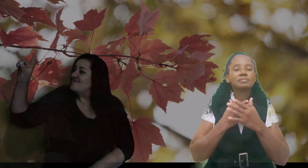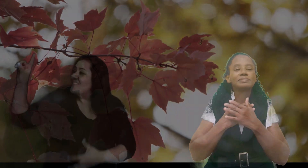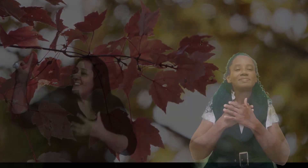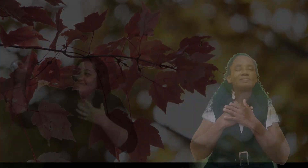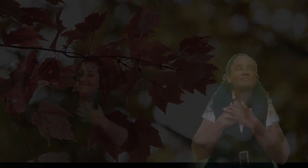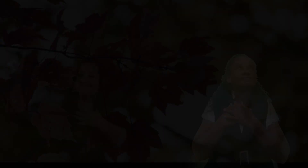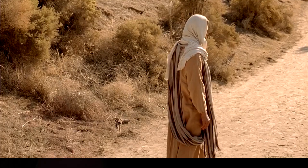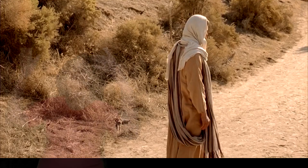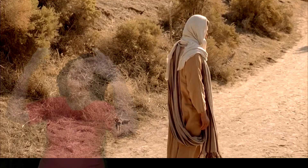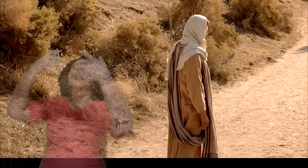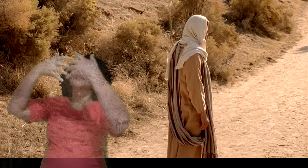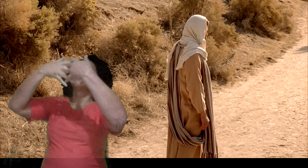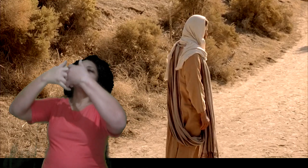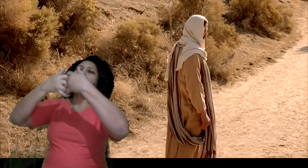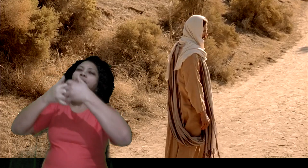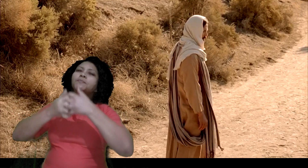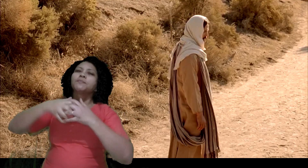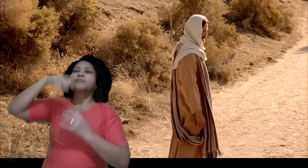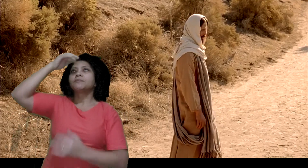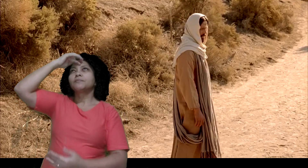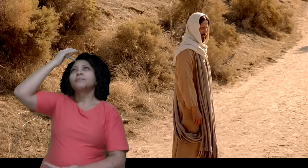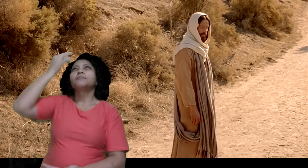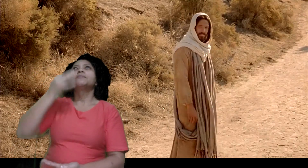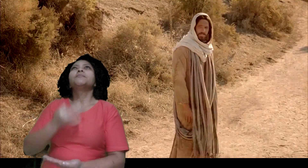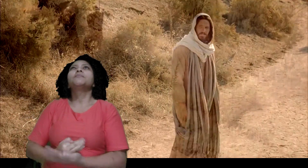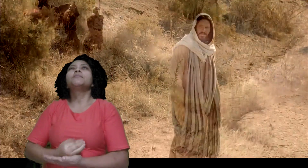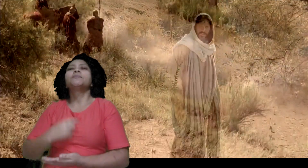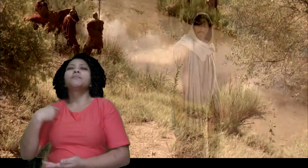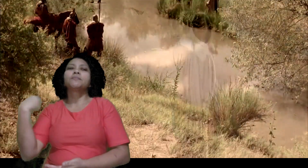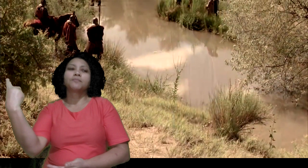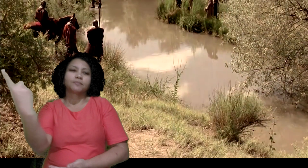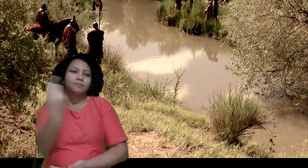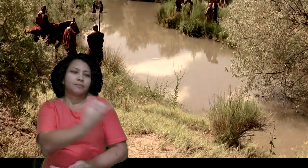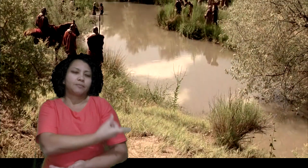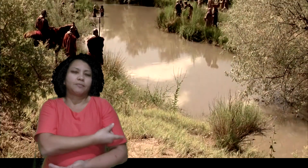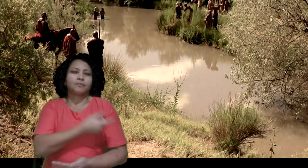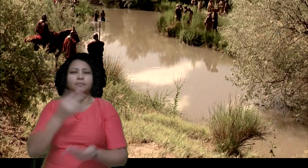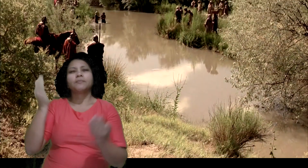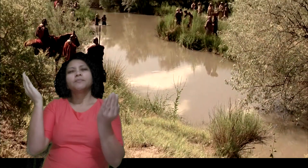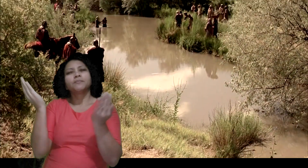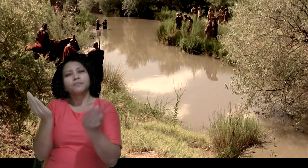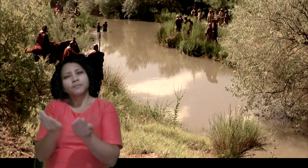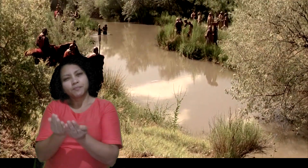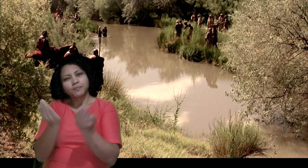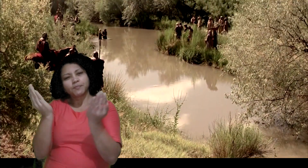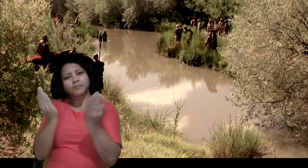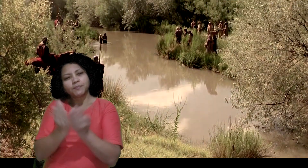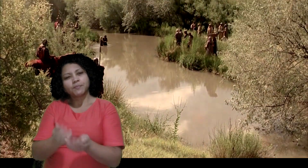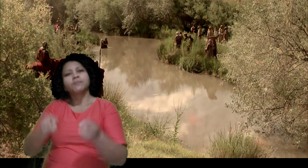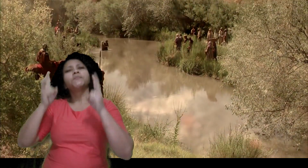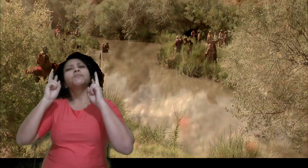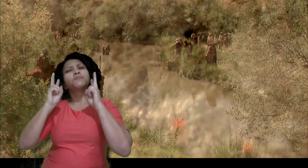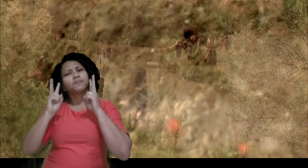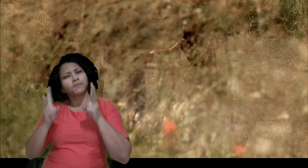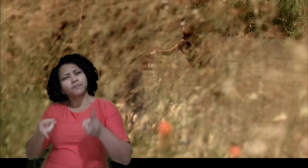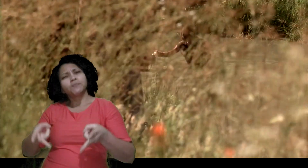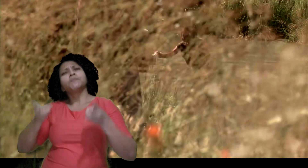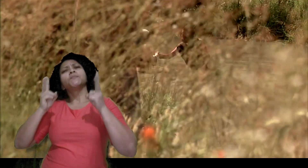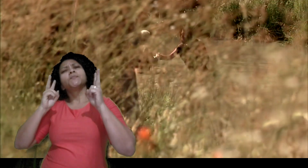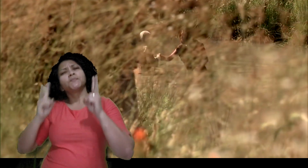Nessa fé é que nós Crentes sempre devemos